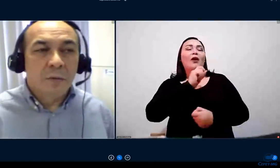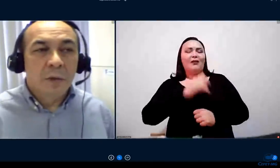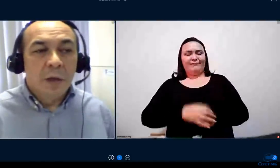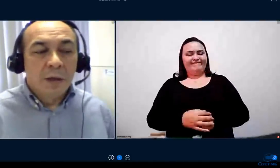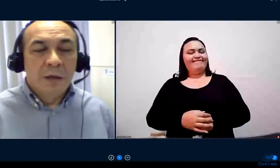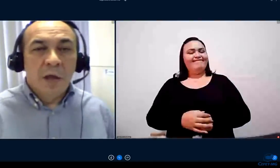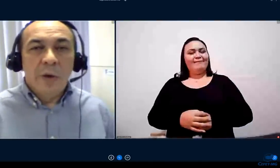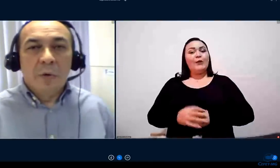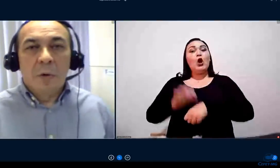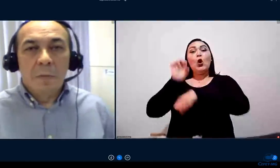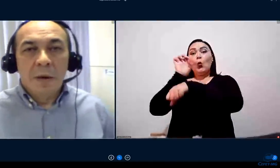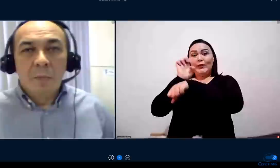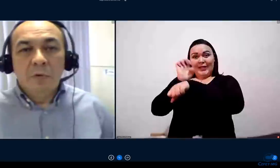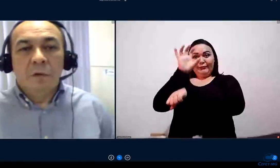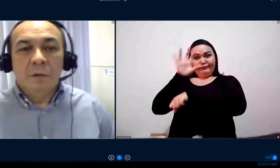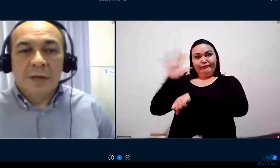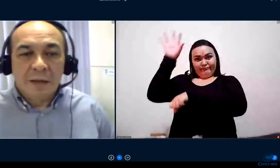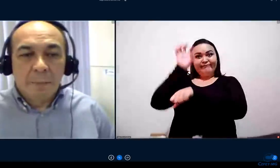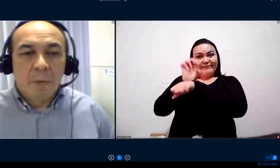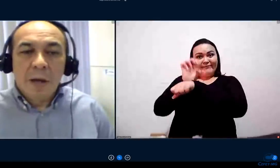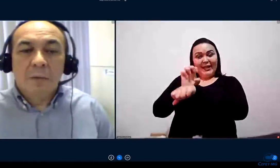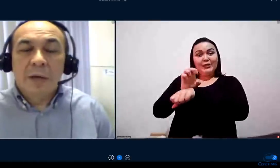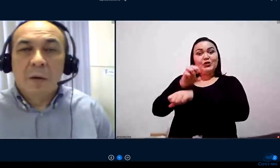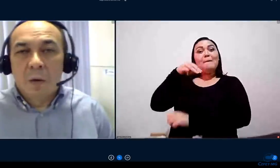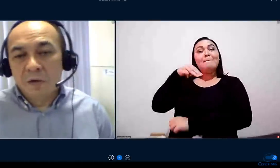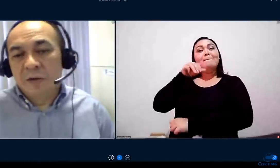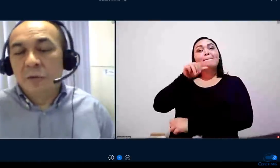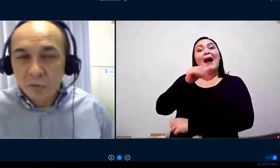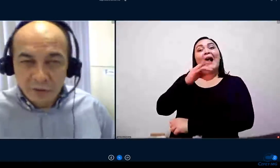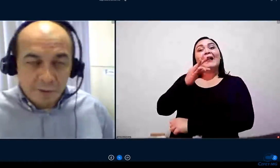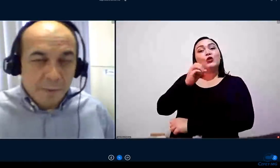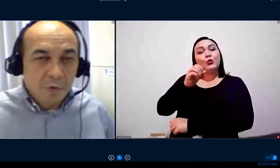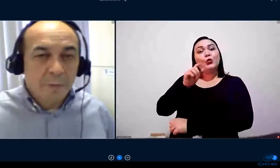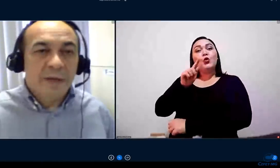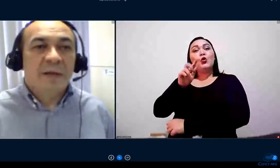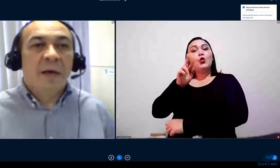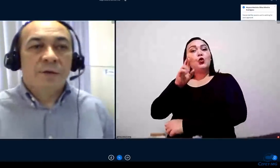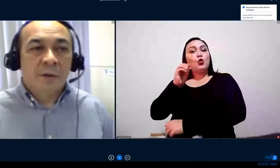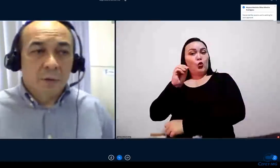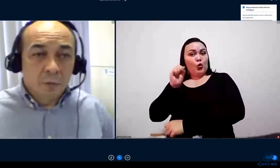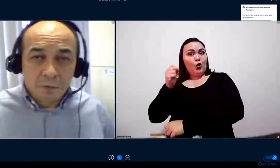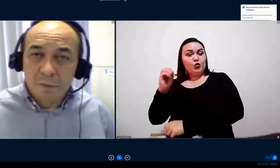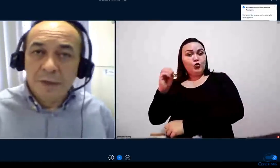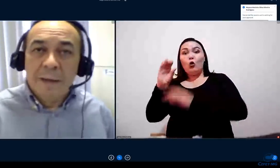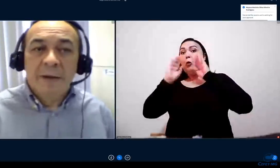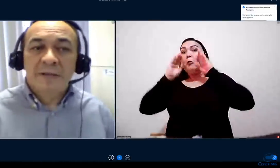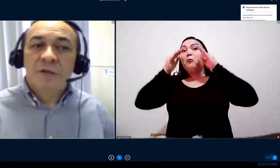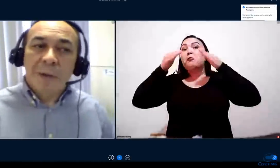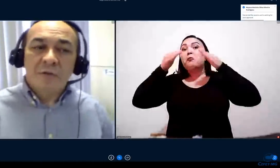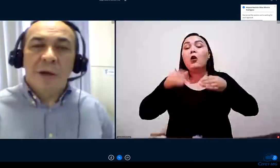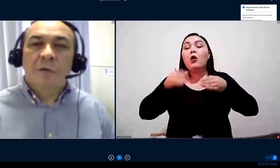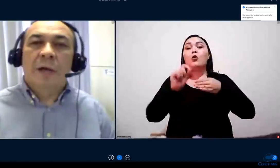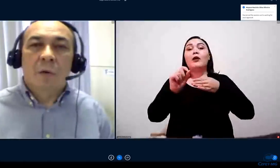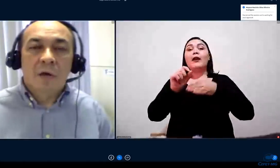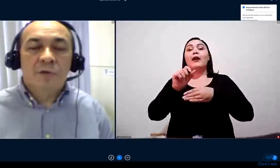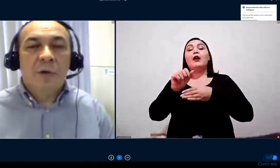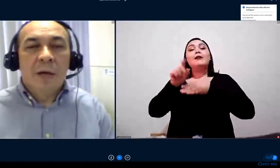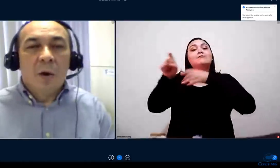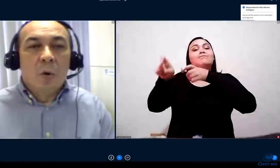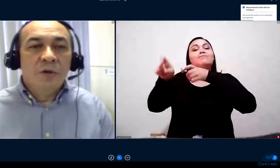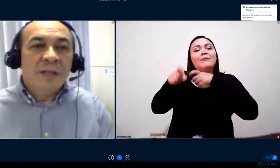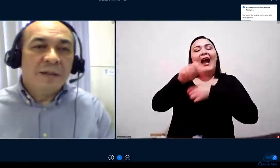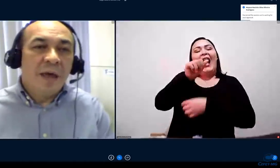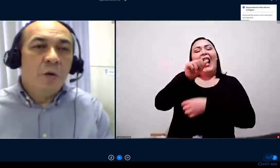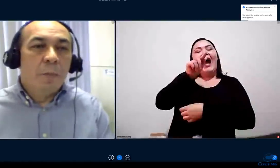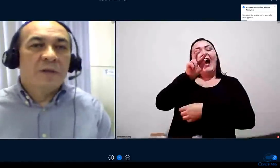estado que tem uma economia muito voltada para o agronegócio, a indústria também é muito presente, a agricultura familiar presente, mas o agronegócio